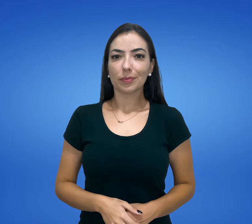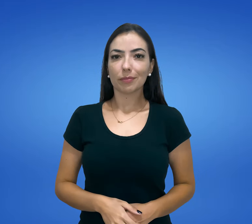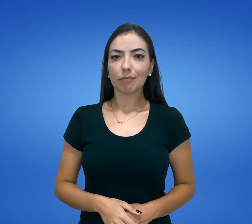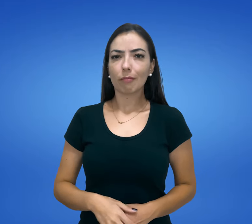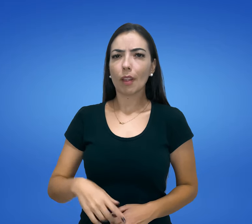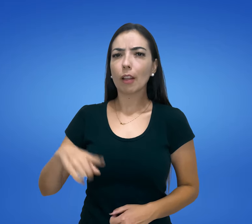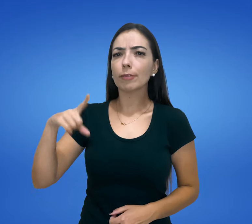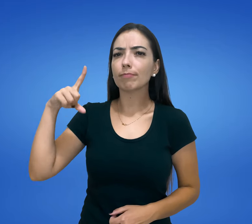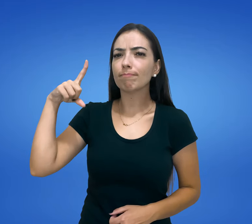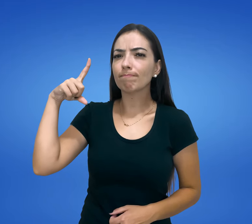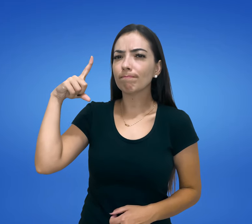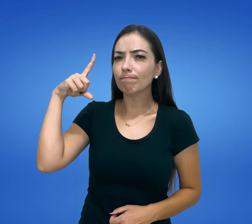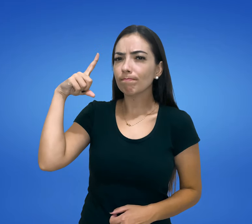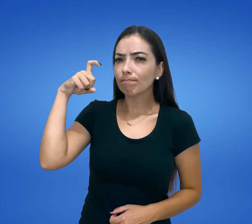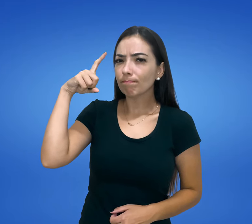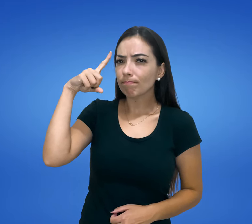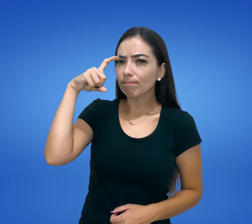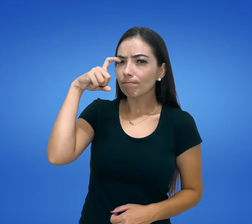Muito difícil